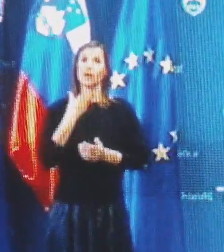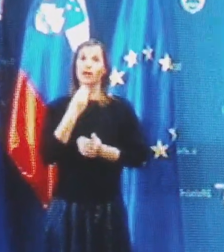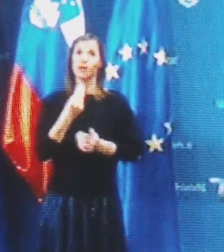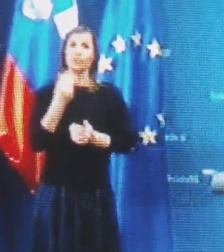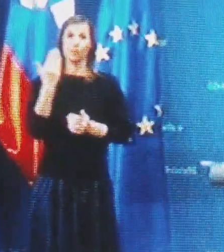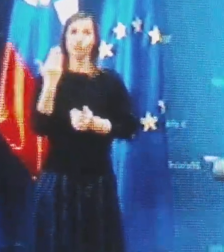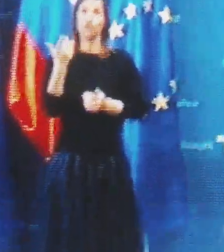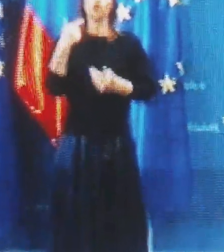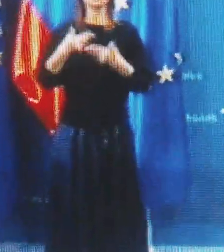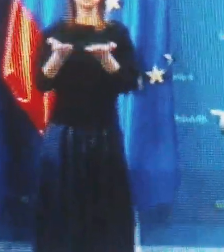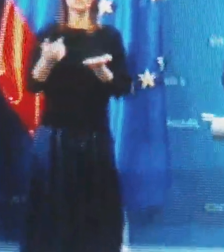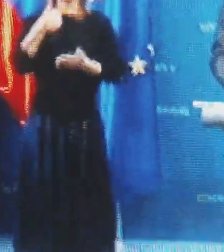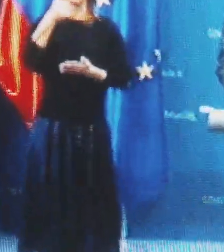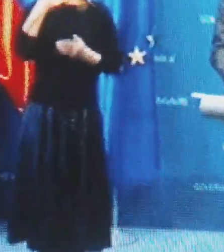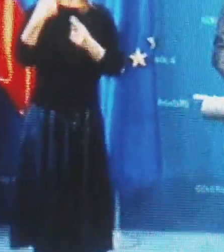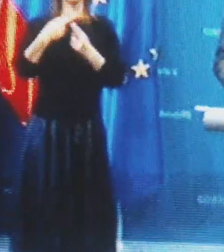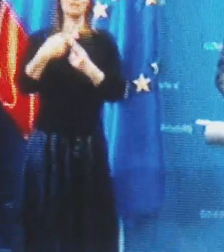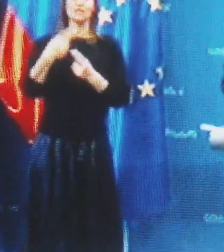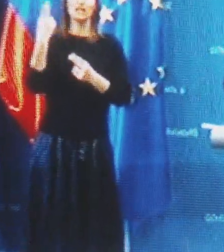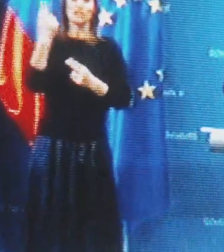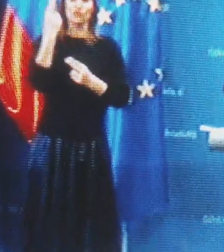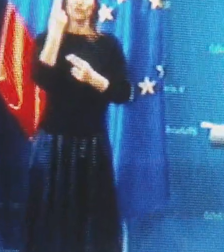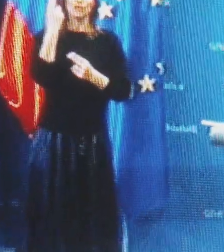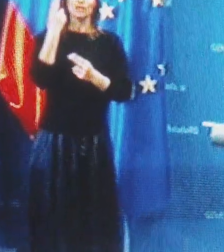boste 4 milijone mask porazirili po pošti.